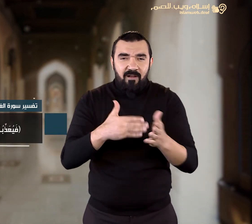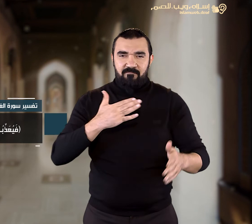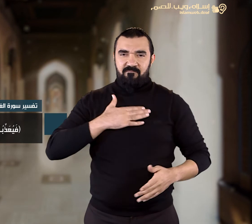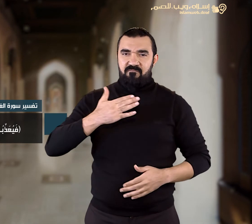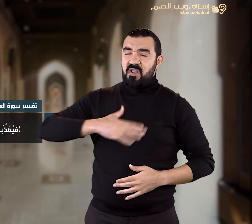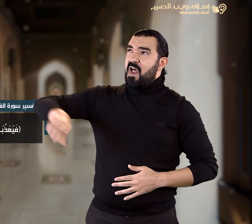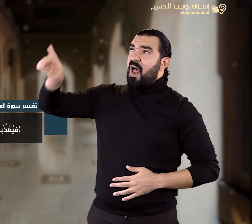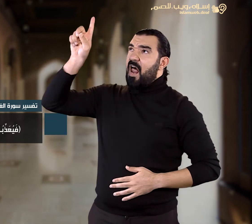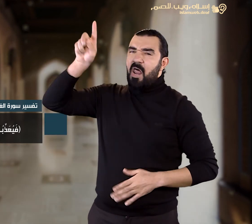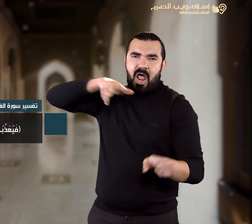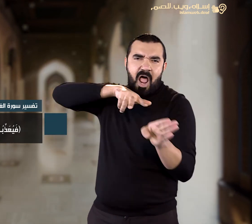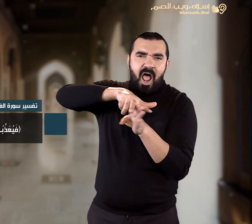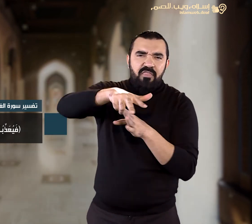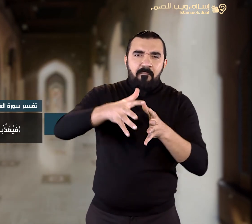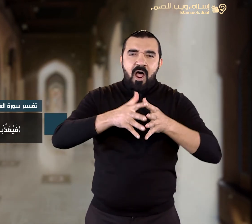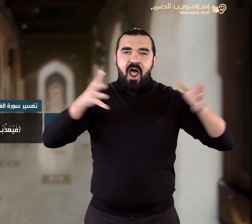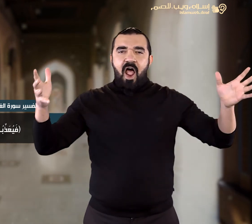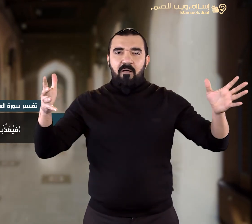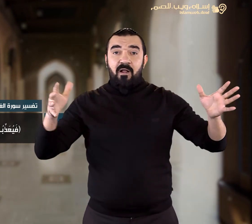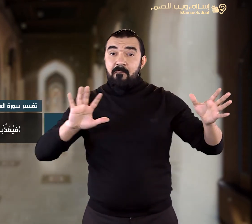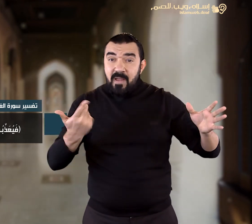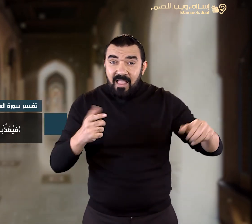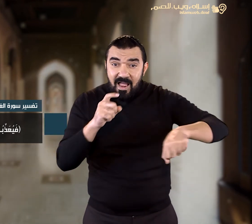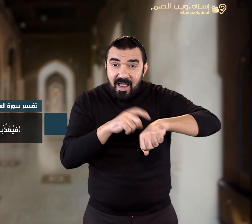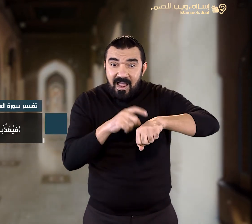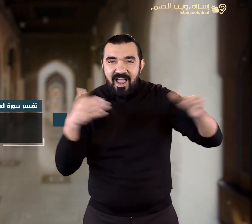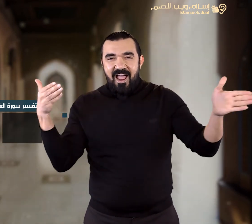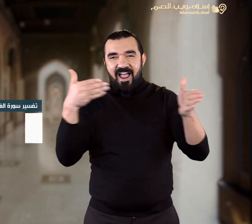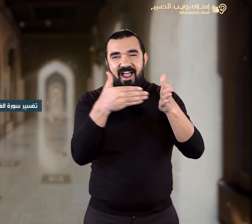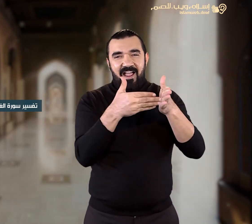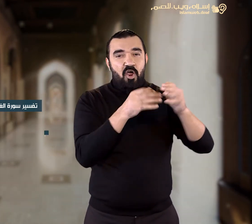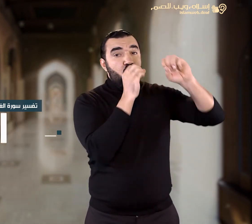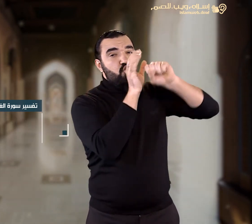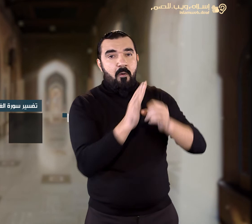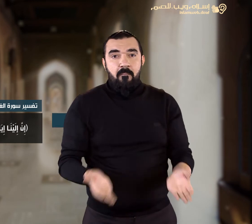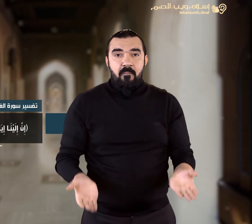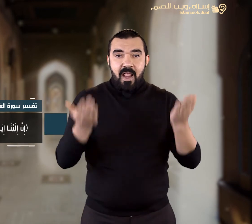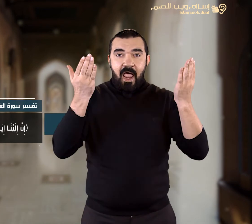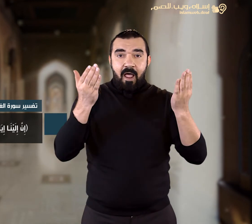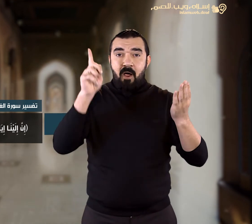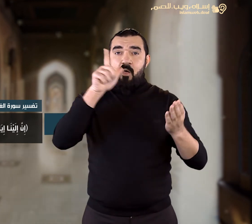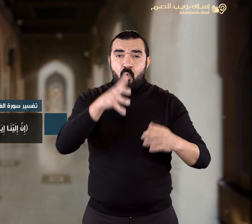الله العذاب الأكبر وهو عذاب الآخرة إن إلينا إيابهم